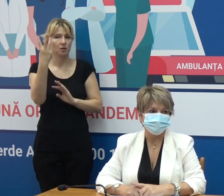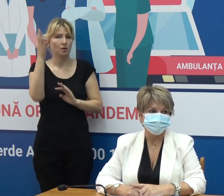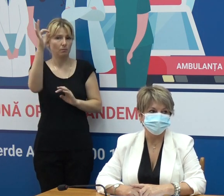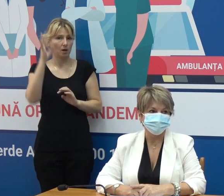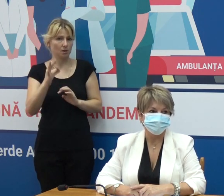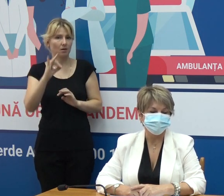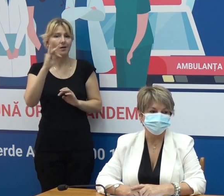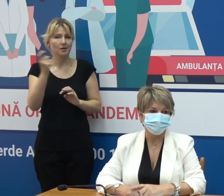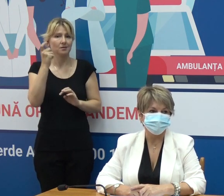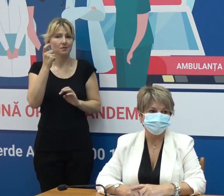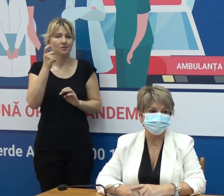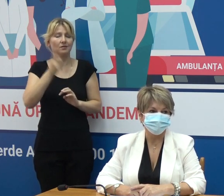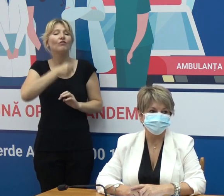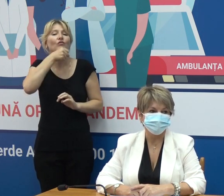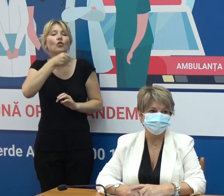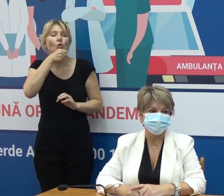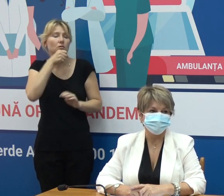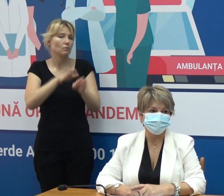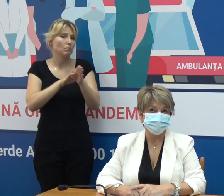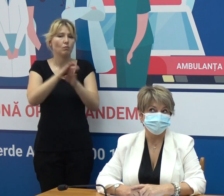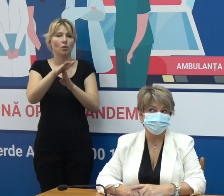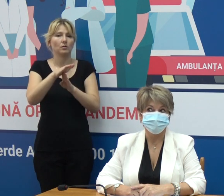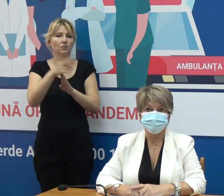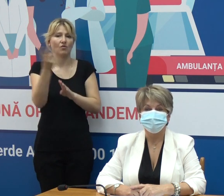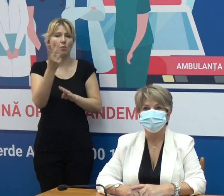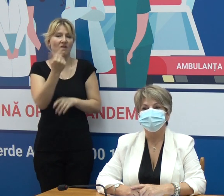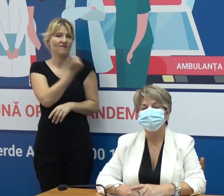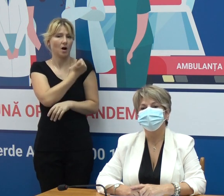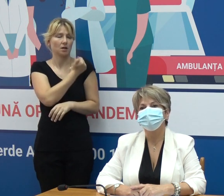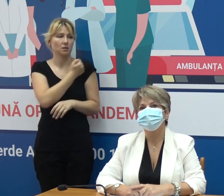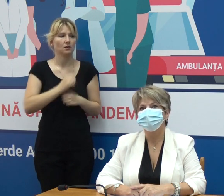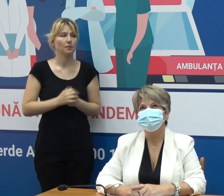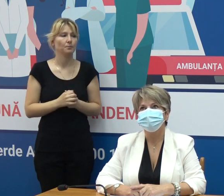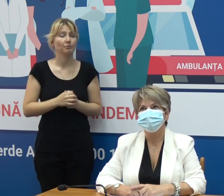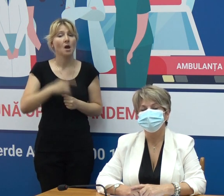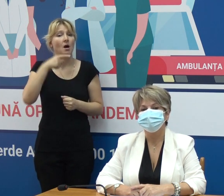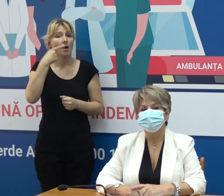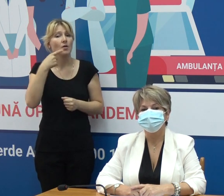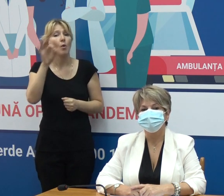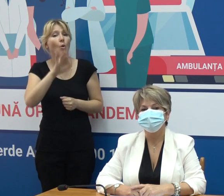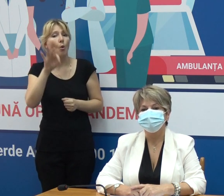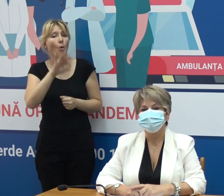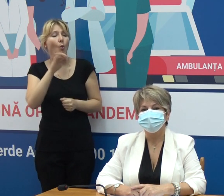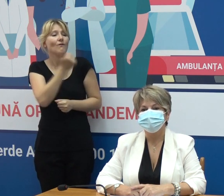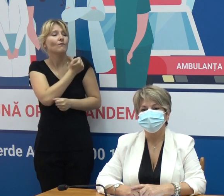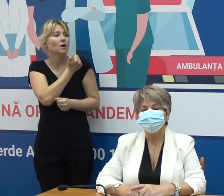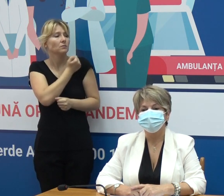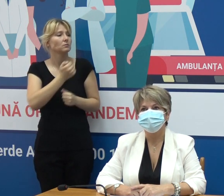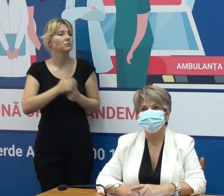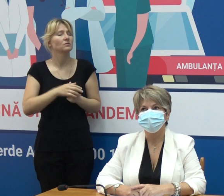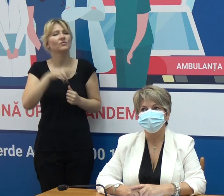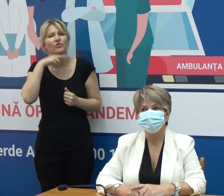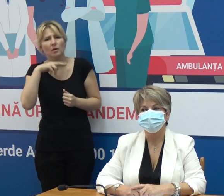din populația adultă complet vaccinată. Vorbim de vaccinare, atenție